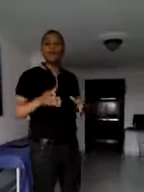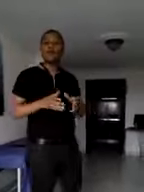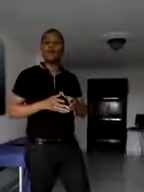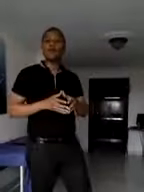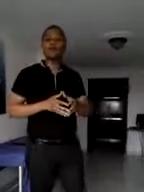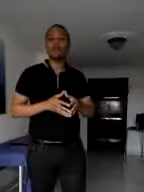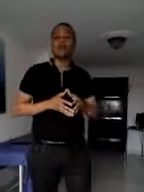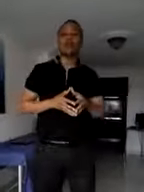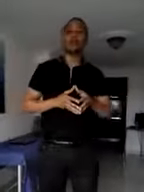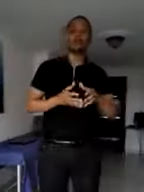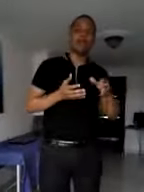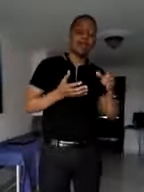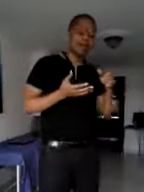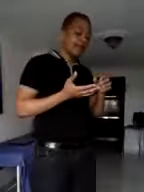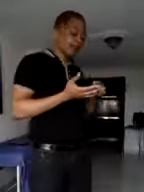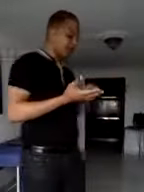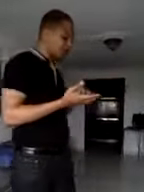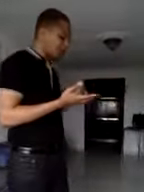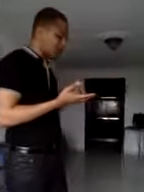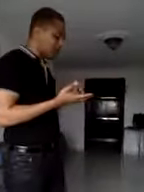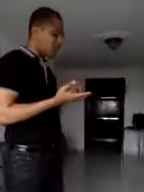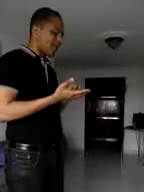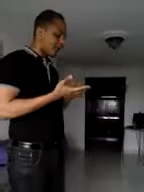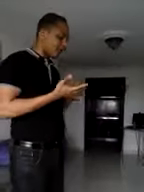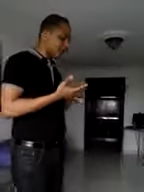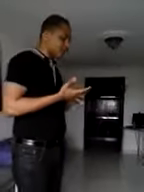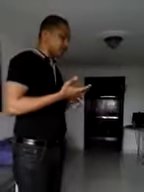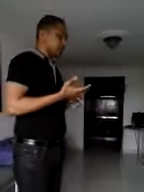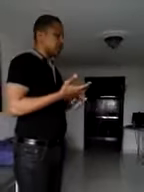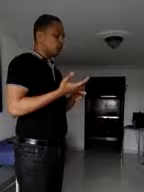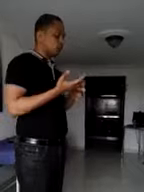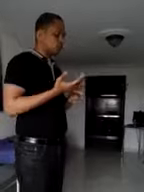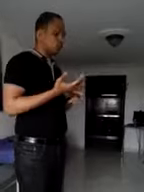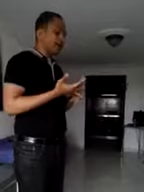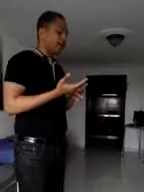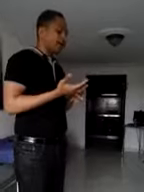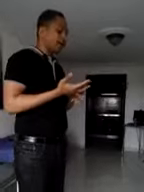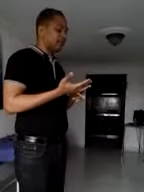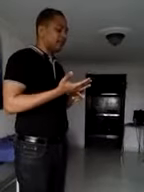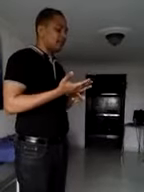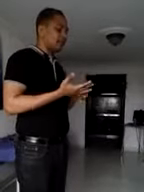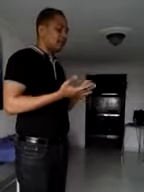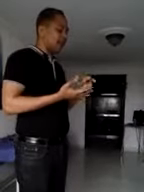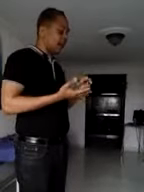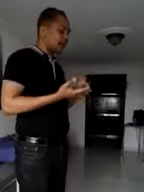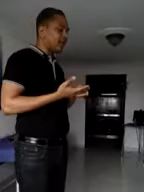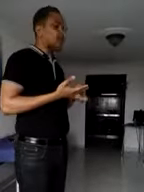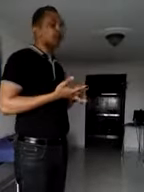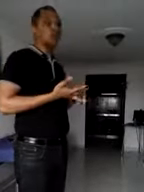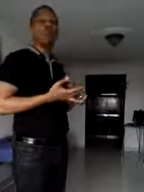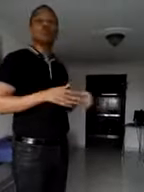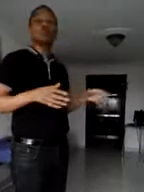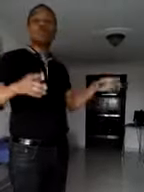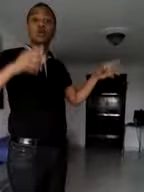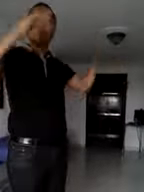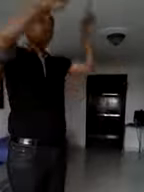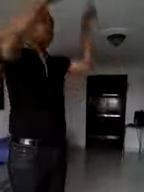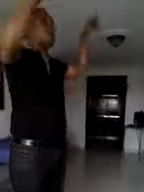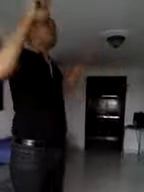en 4 tamaños. La lámina de un metro cuadrado, es un solo panel, es el metro cuadrado. La lámina de 82.5 x